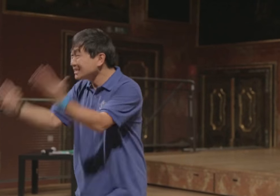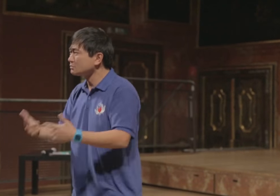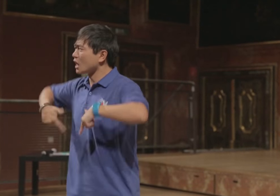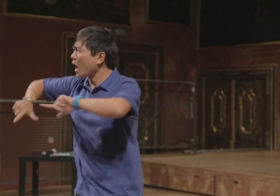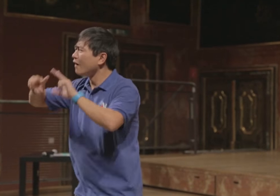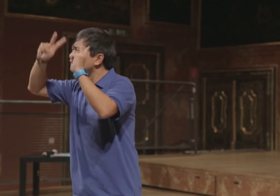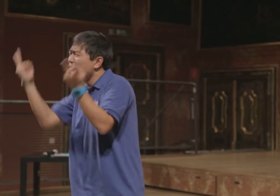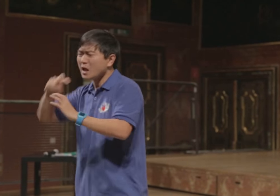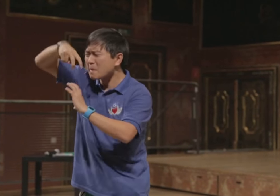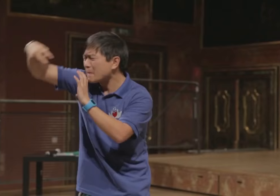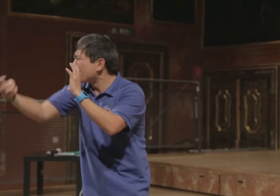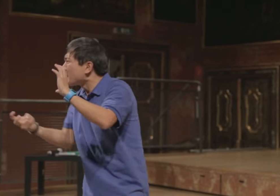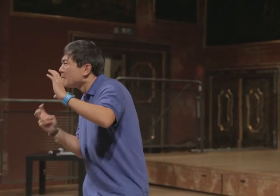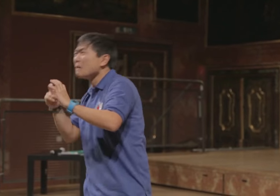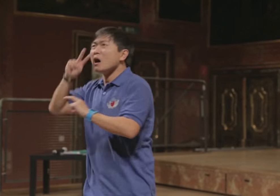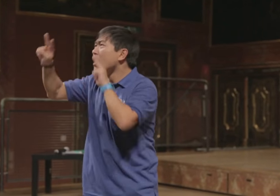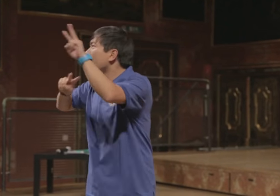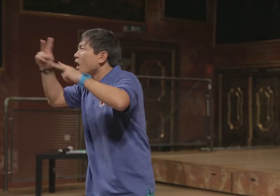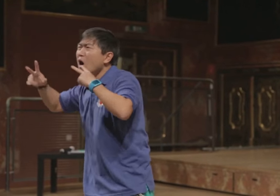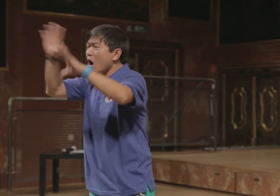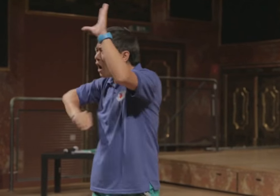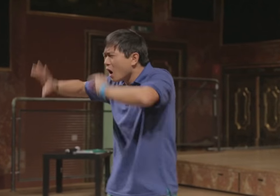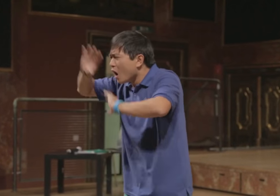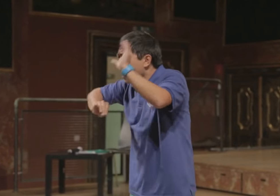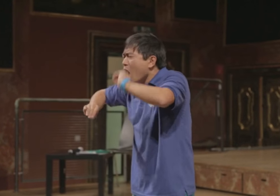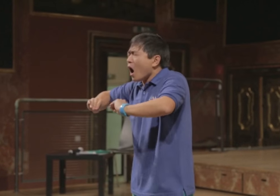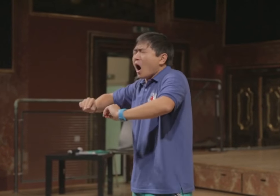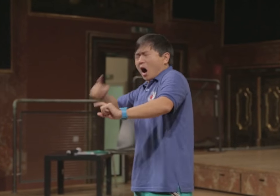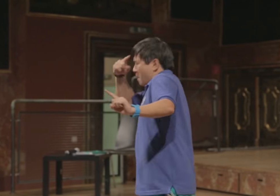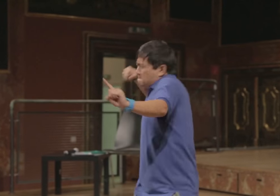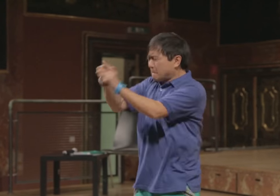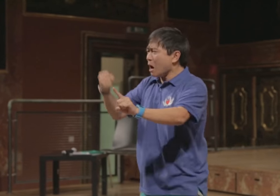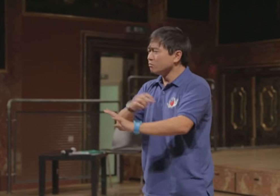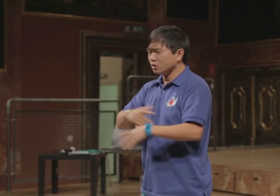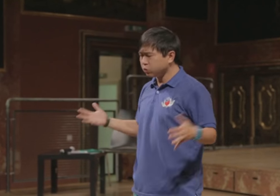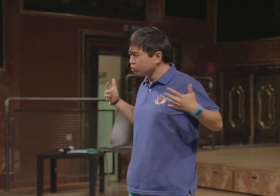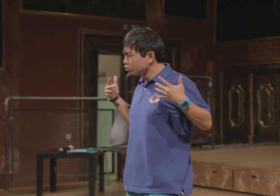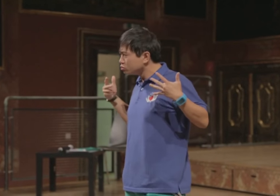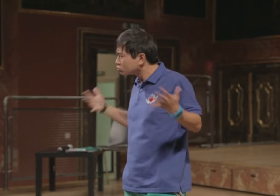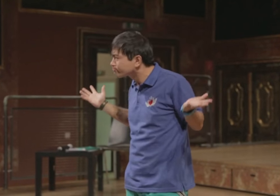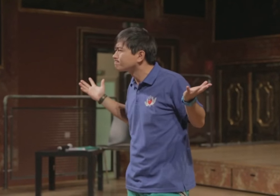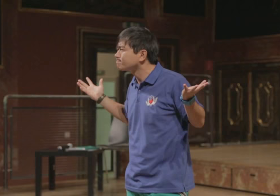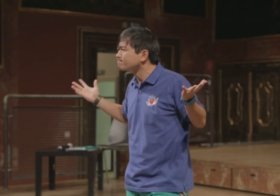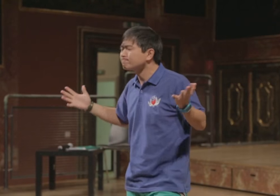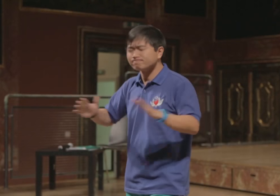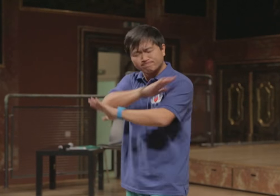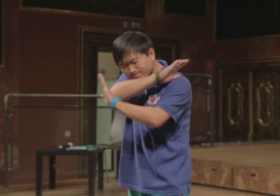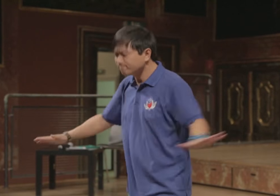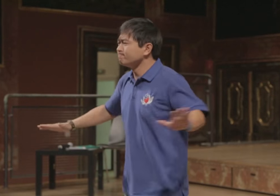Ich war in 73 Ländern. Ich bin verreist und habe die Welt gesehen und habe viele Erfahrungen gesammelt. Und eines ist mir in